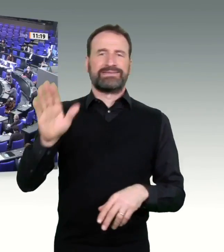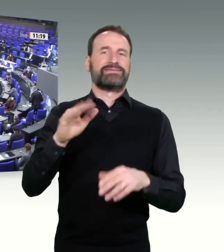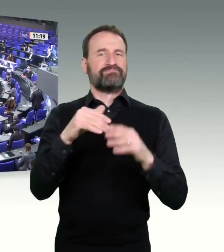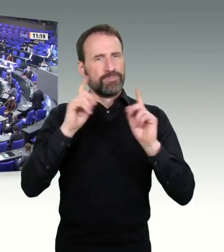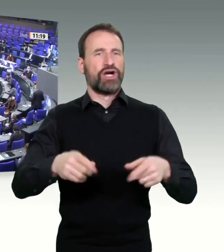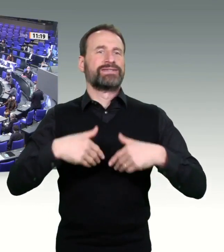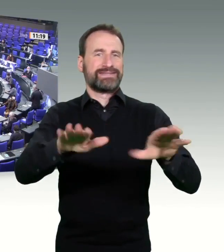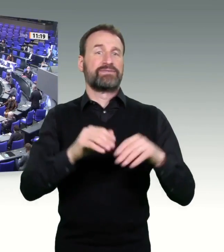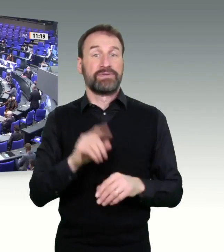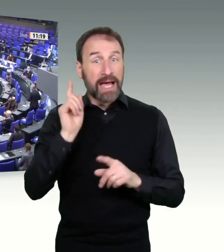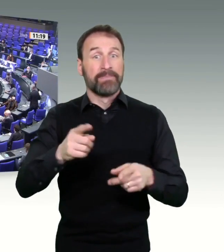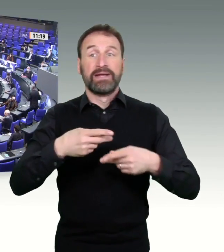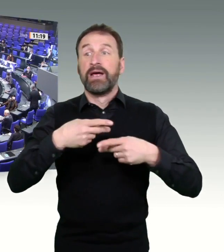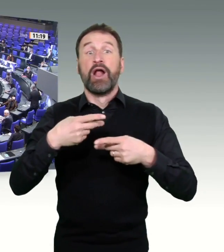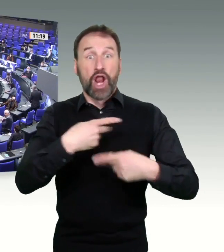Vielen Dank, Sabine Dittmann.